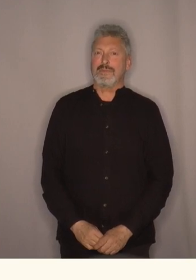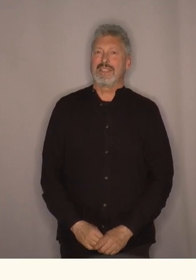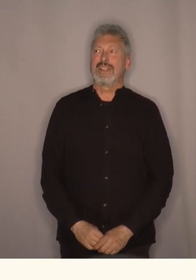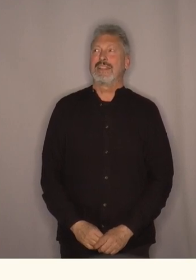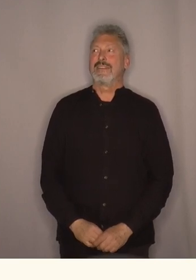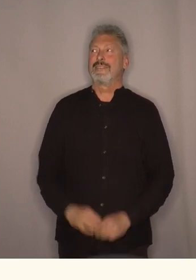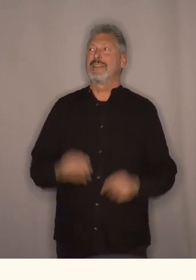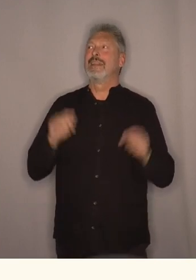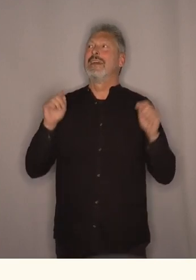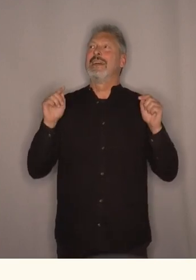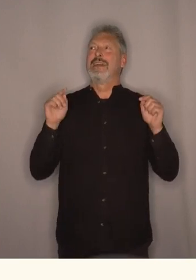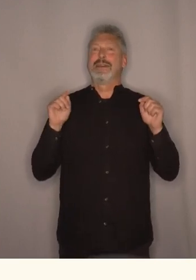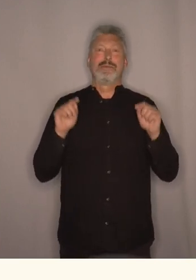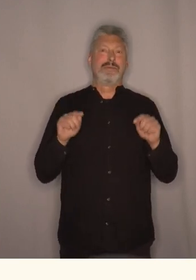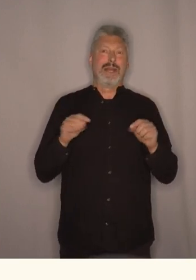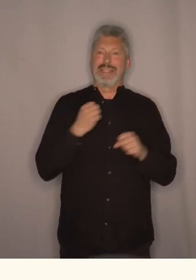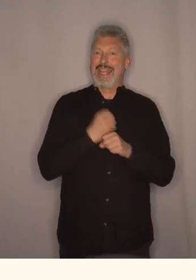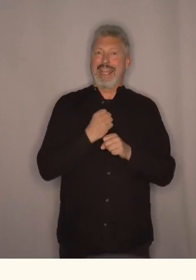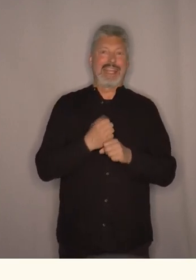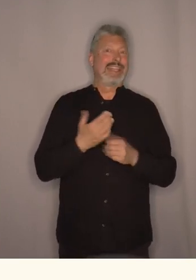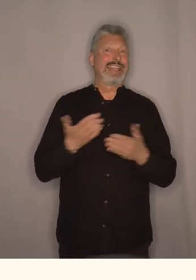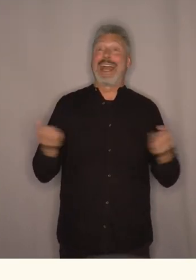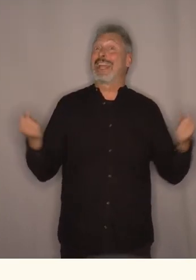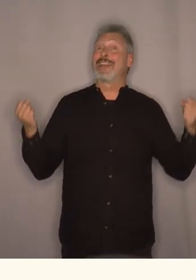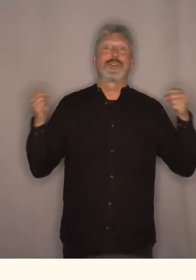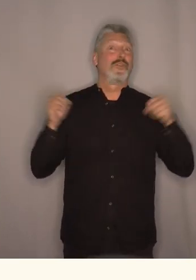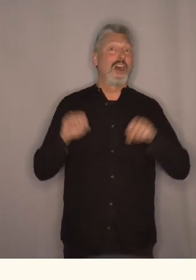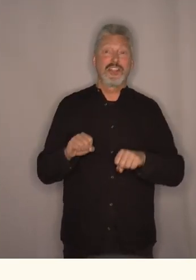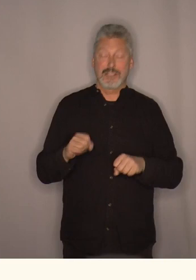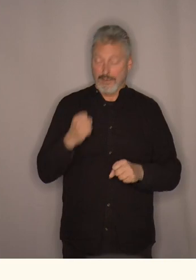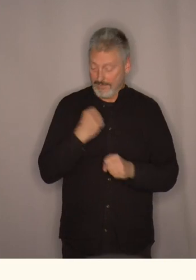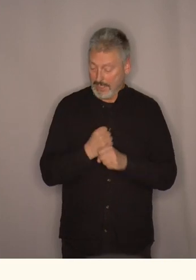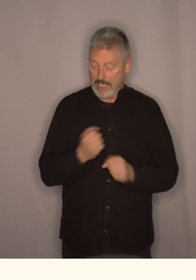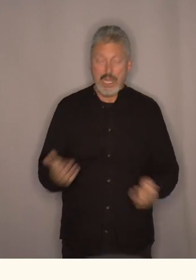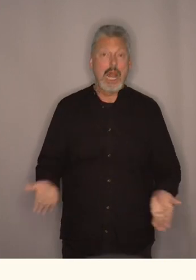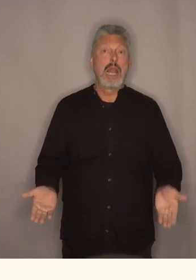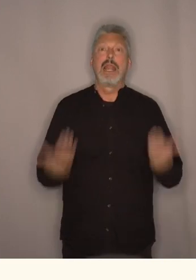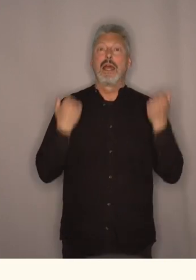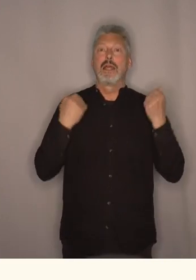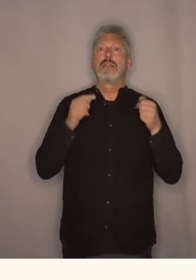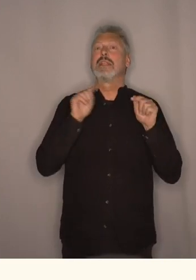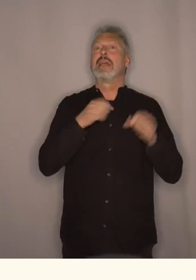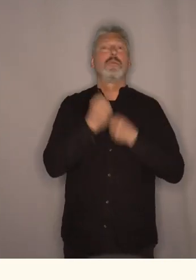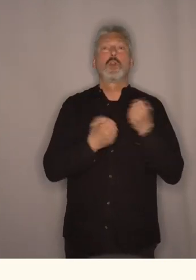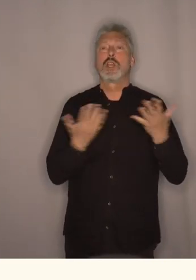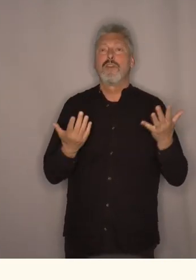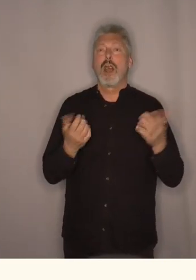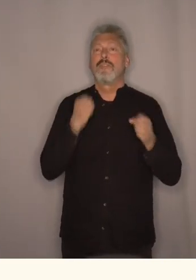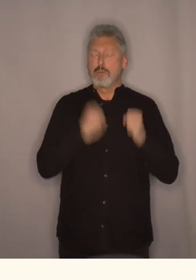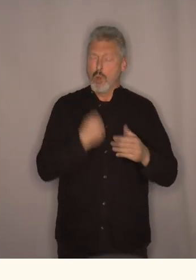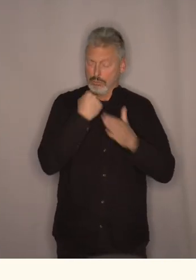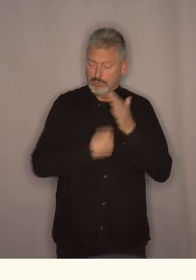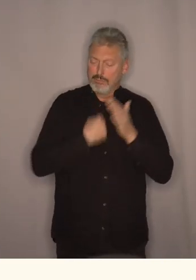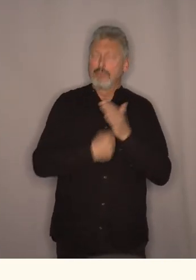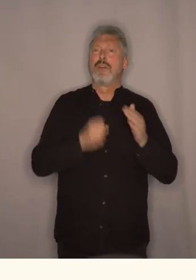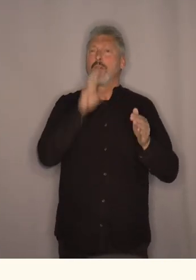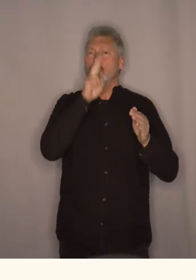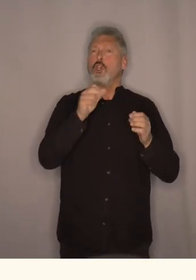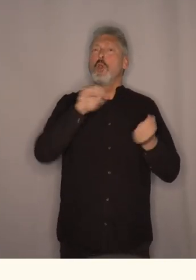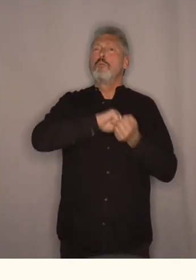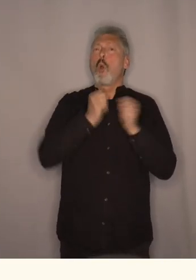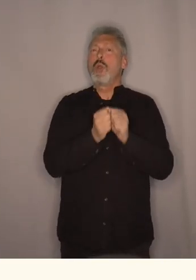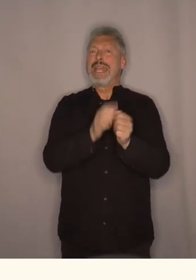Men det er jo egentlig ikke så vanskelig. Det er faktisk så enkelt at det vi må gjøre, det er å kjempe for en ny politisk retning.